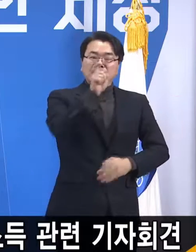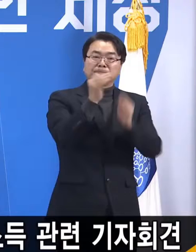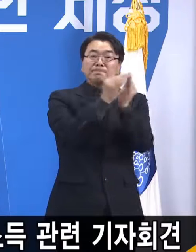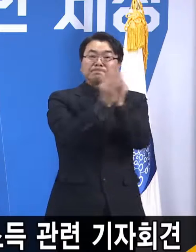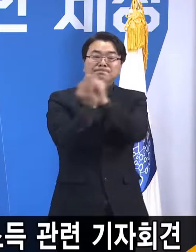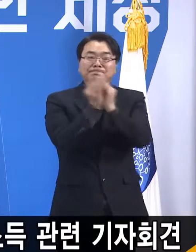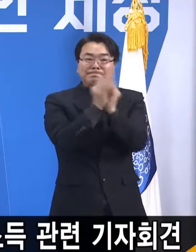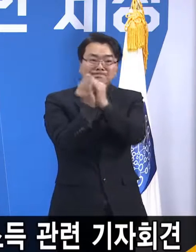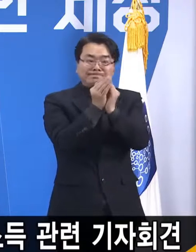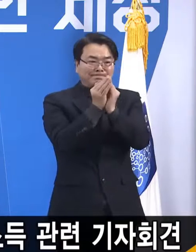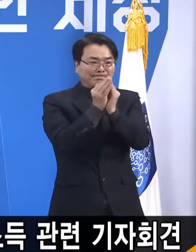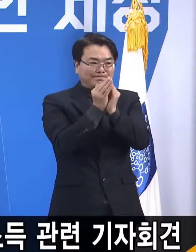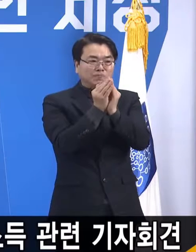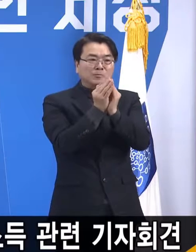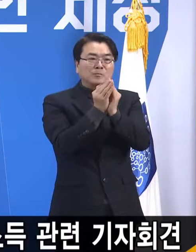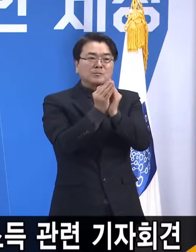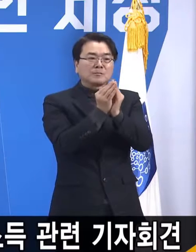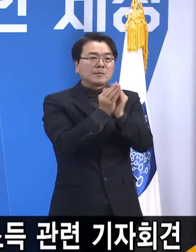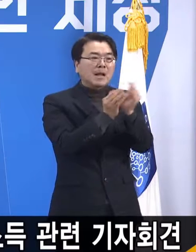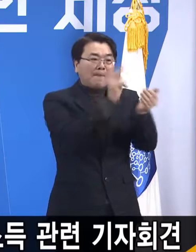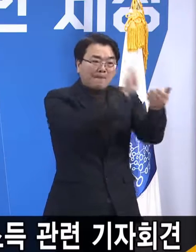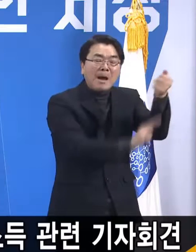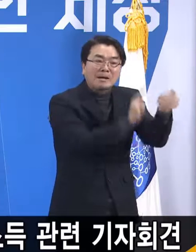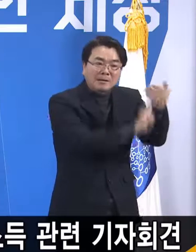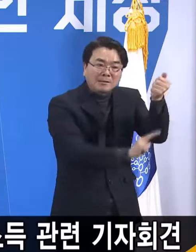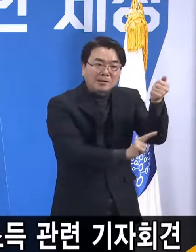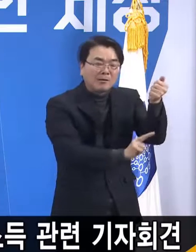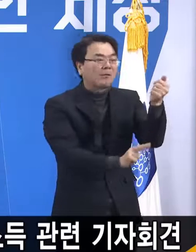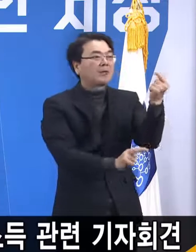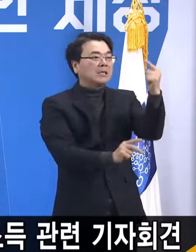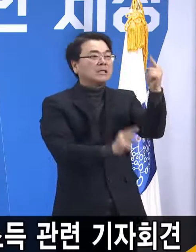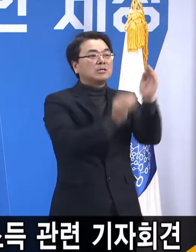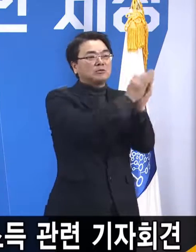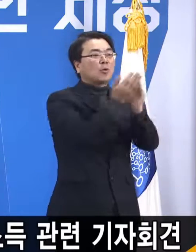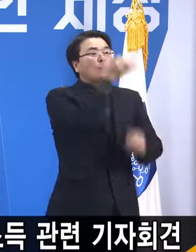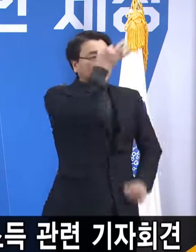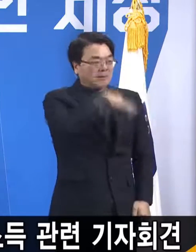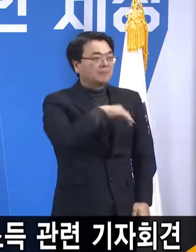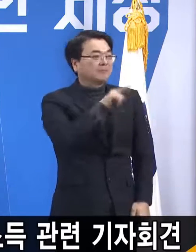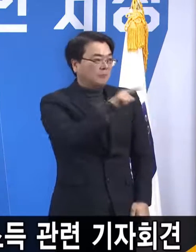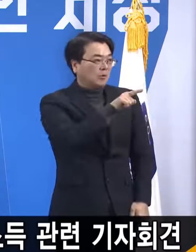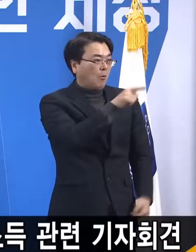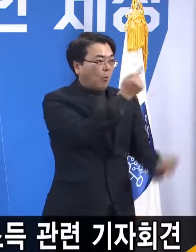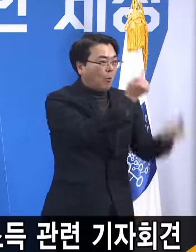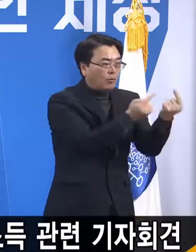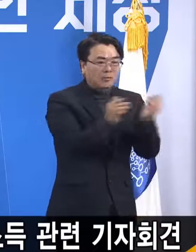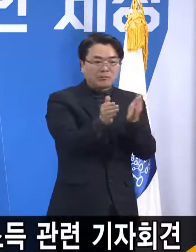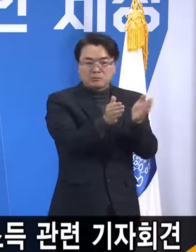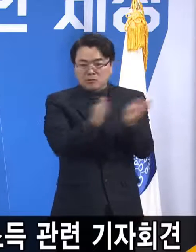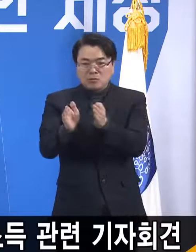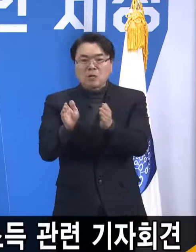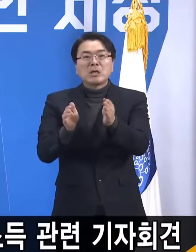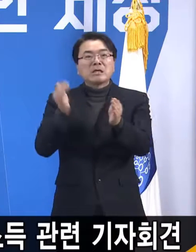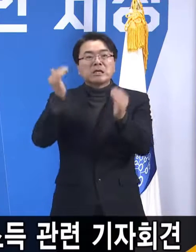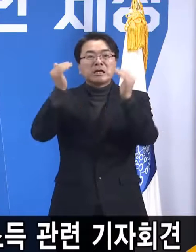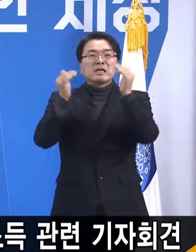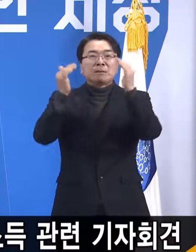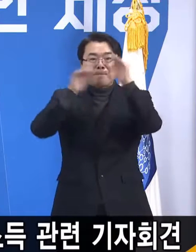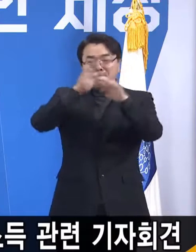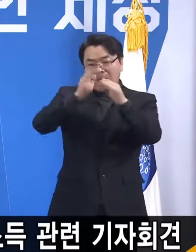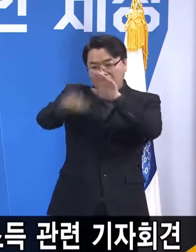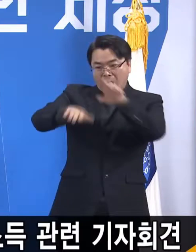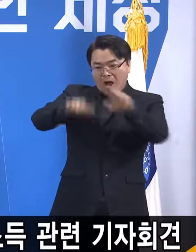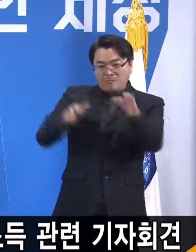매출 1조 원의 순익이 동네 골목으로 집행됐다면 통닭가게 주민은